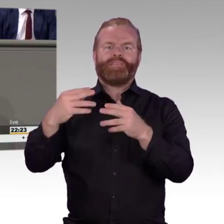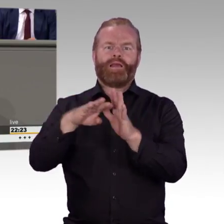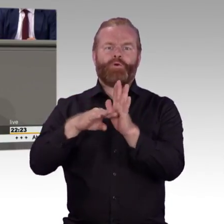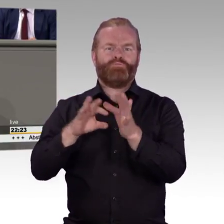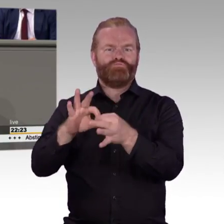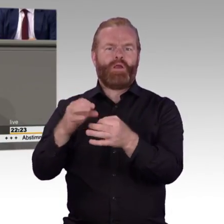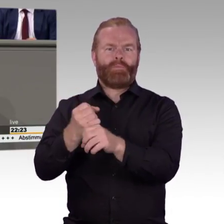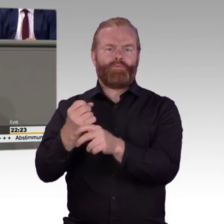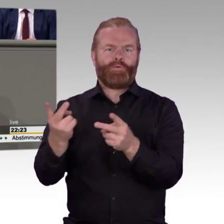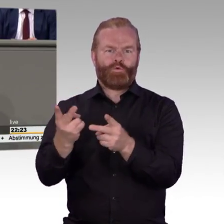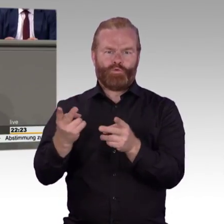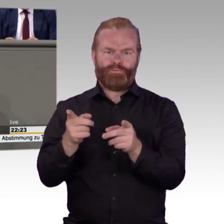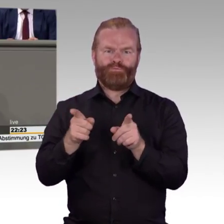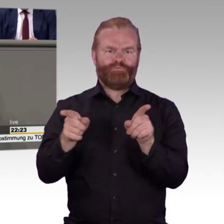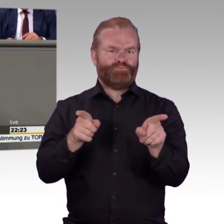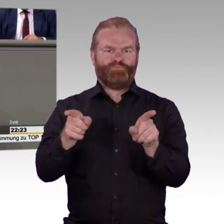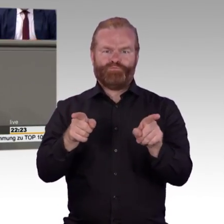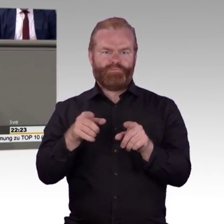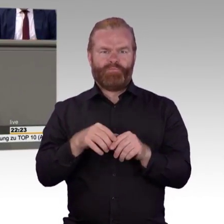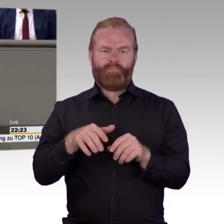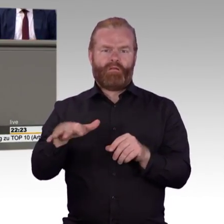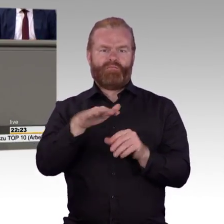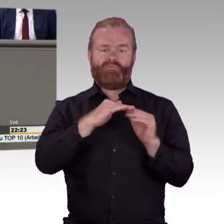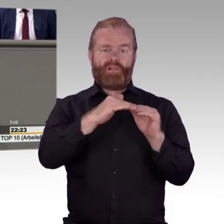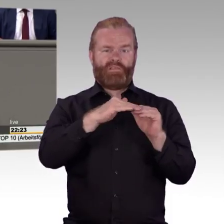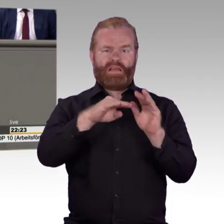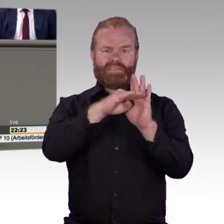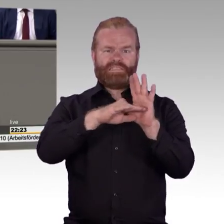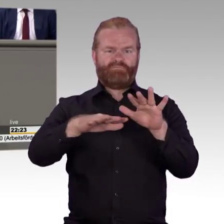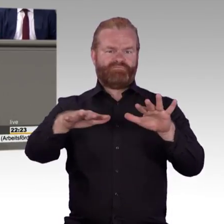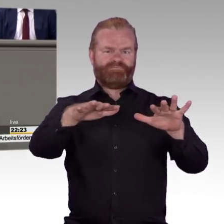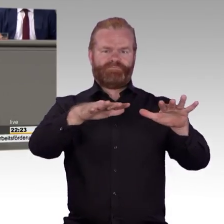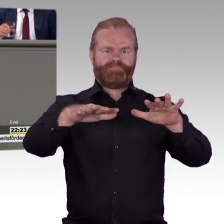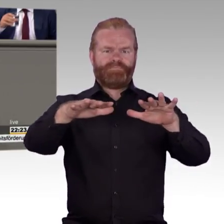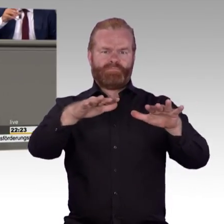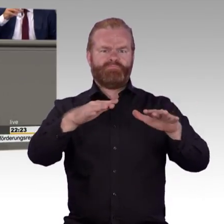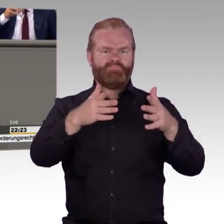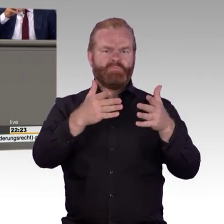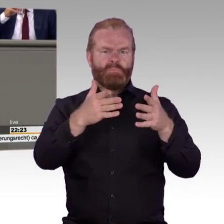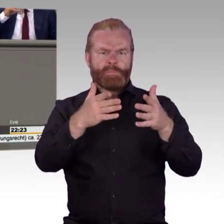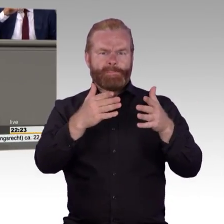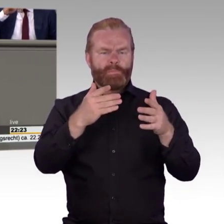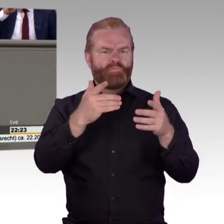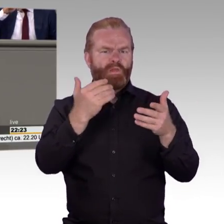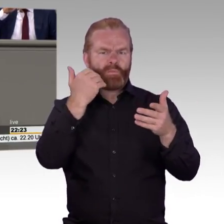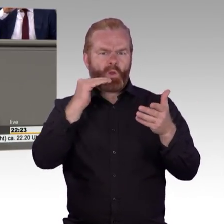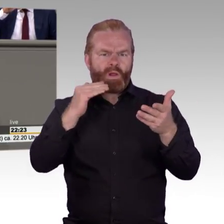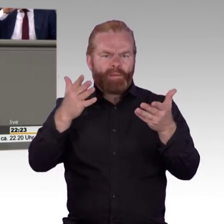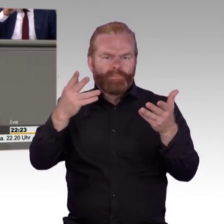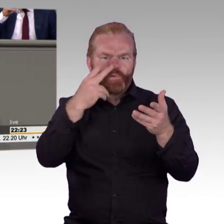stellt. Genau das tun wir auch mit diesem Gesetz. Wir verlängern befristete Regelungen des SGB III,